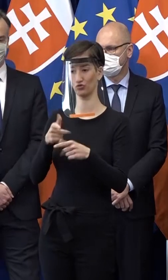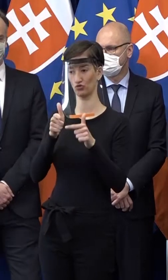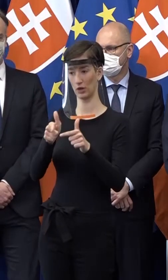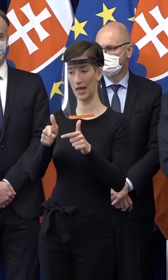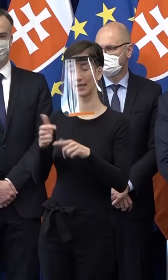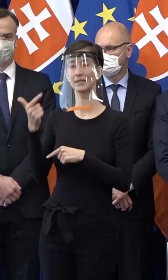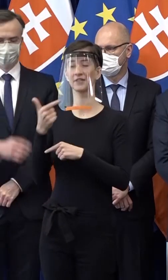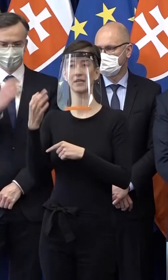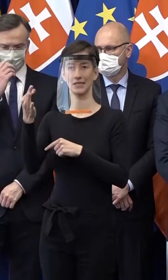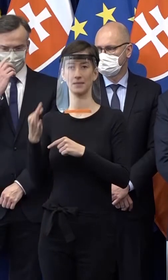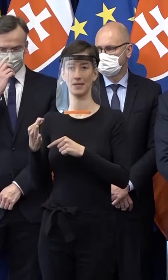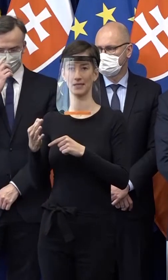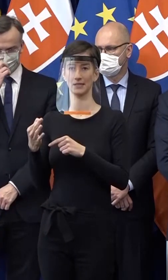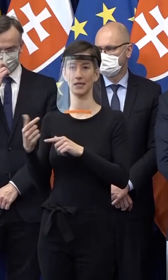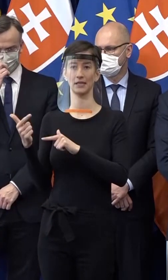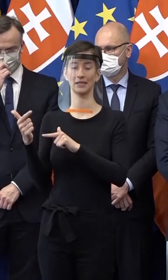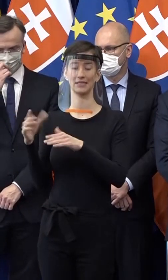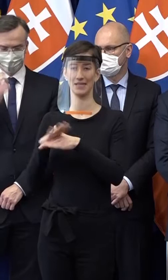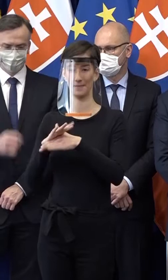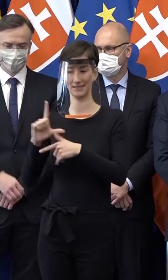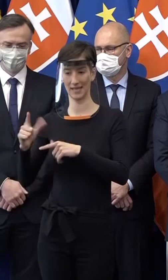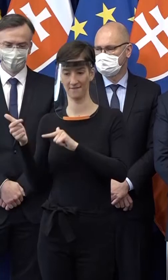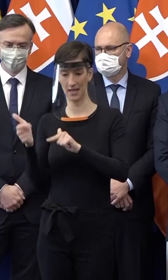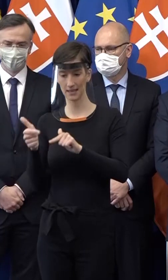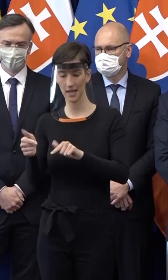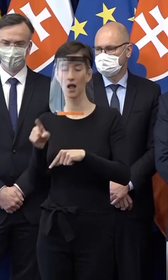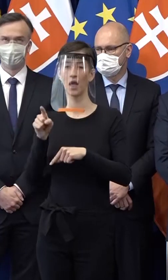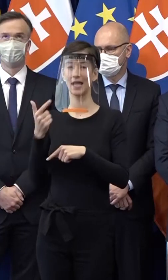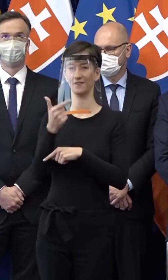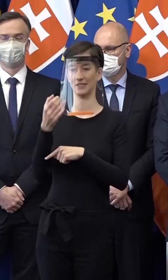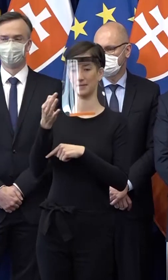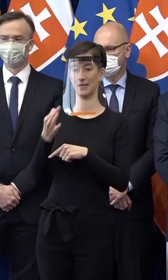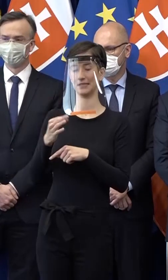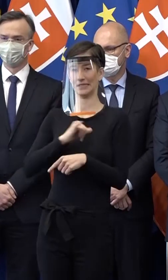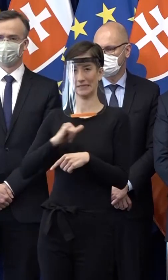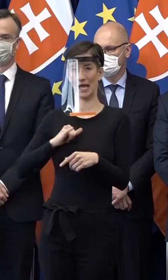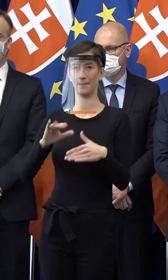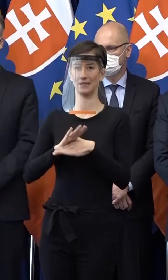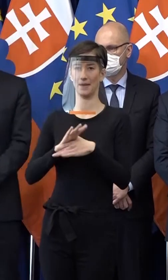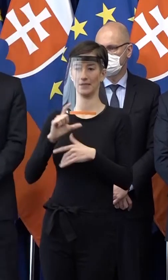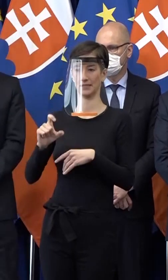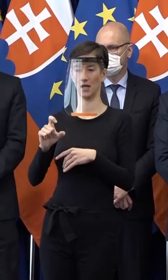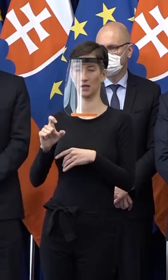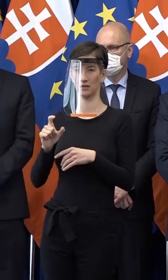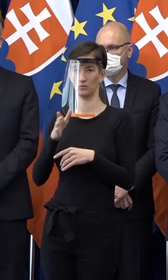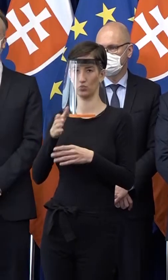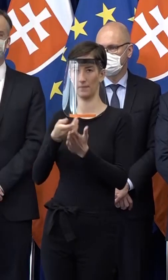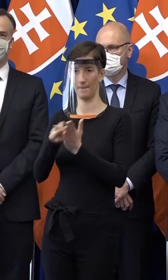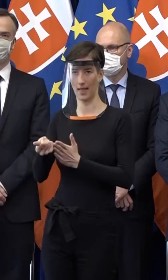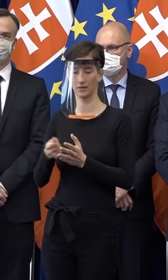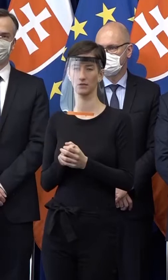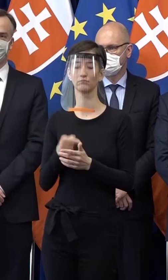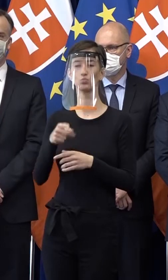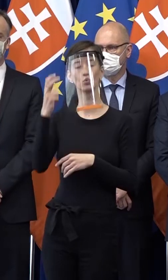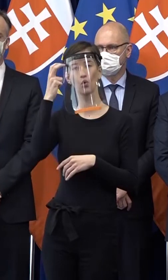zamestnávateľa a 20 % príspevok zamestnanca. To je vlastne kľúčové opatrenie, na